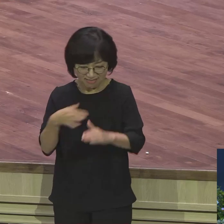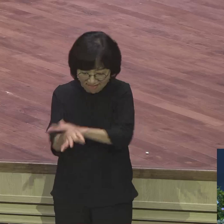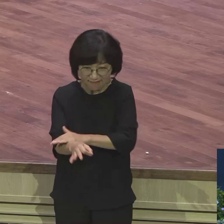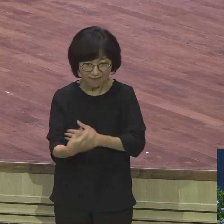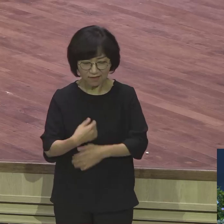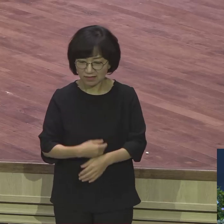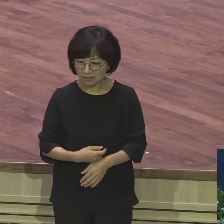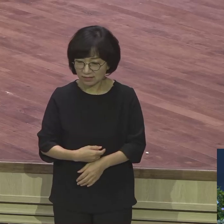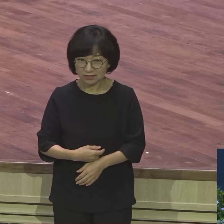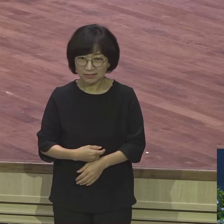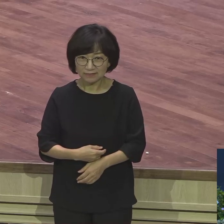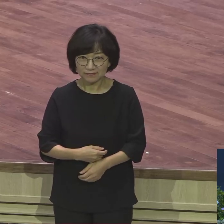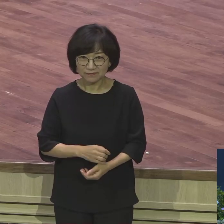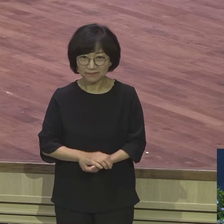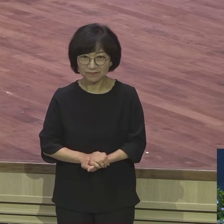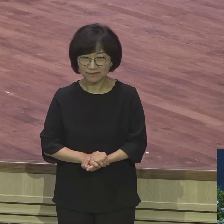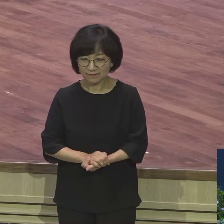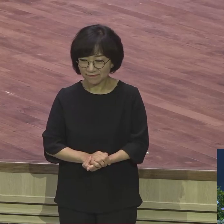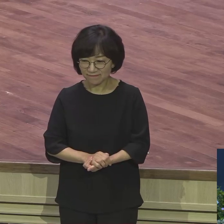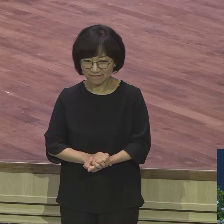얻어먹어 그럼 교회 가잖아요 니나 다녀 니나 다녀